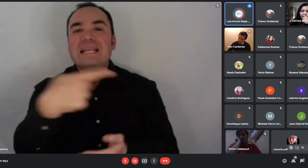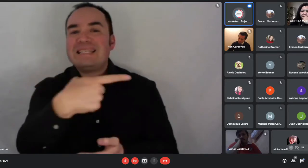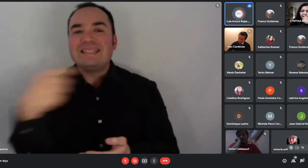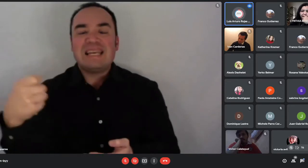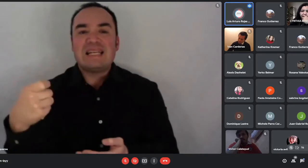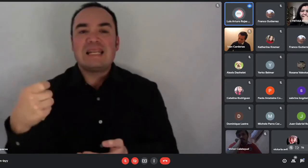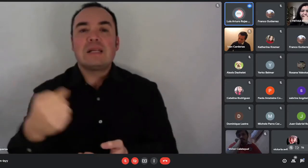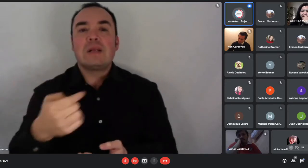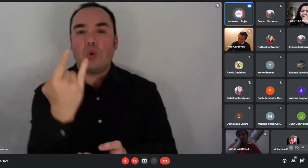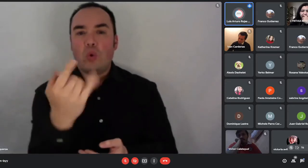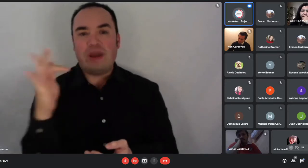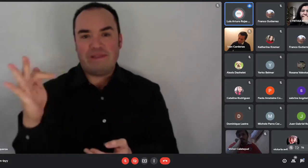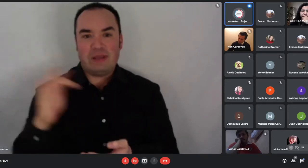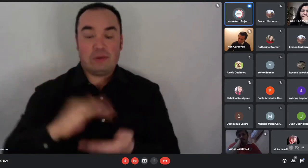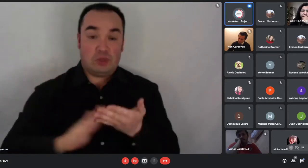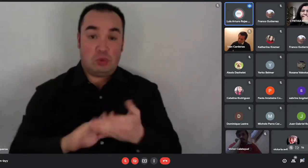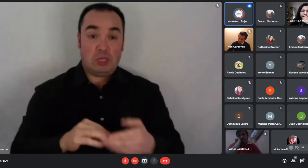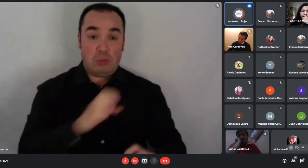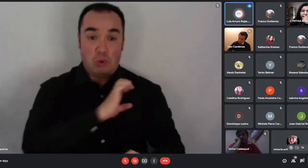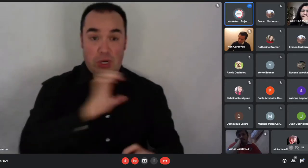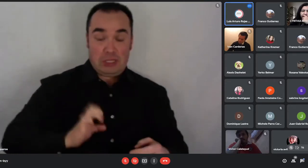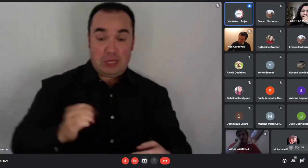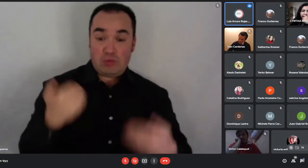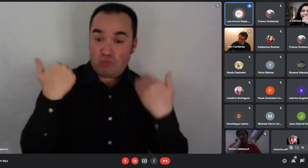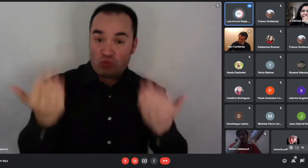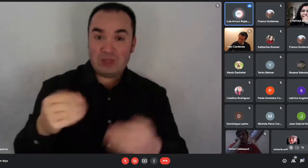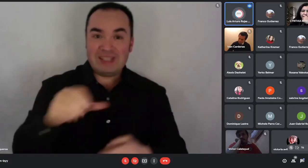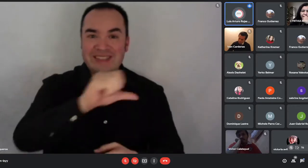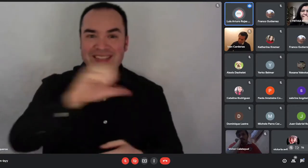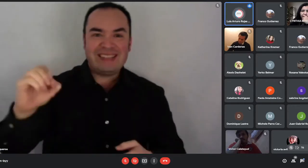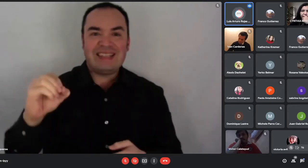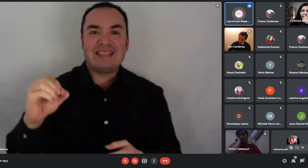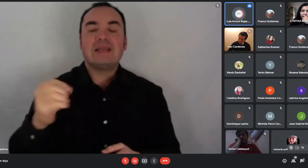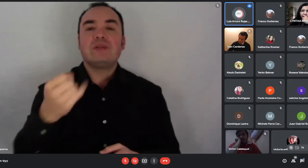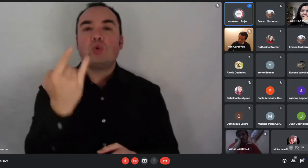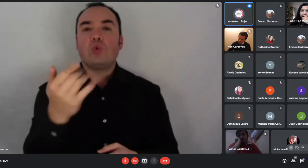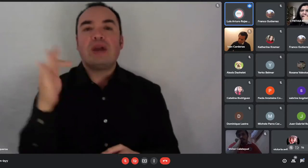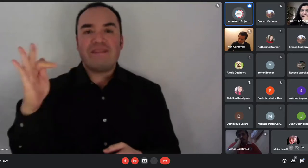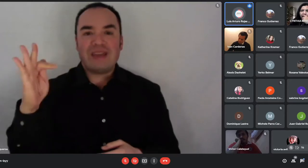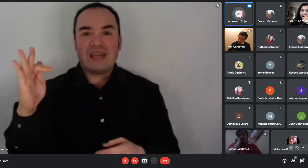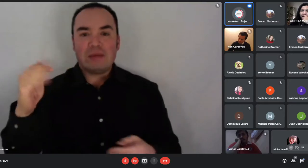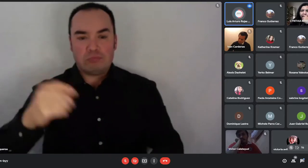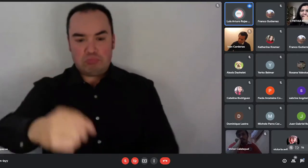para comprar una vivienda que me va a costar no más allá de 1.100 unidades de fomento.